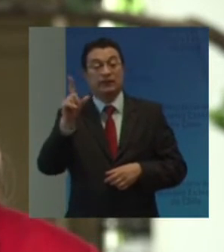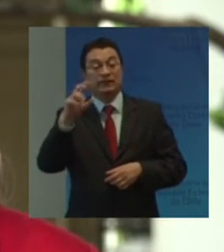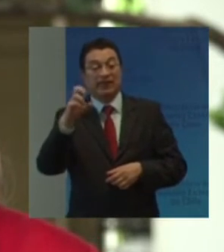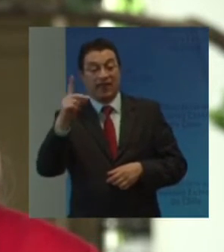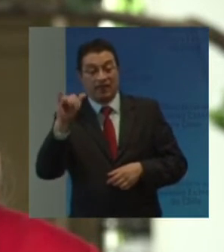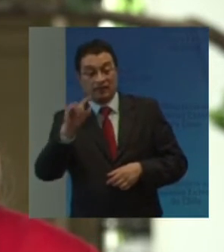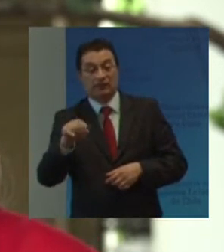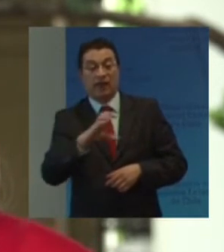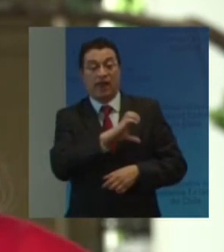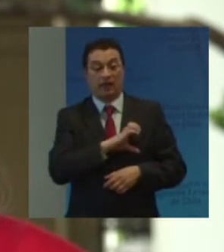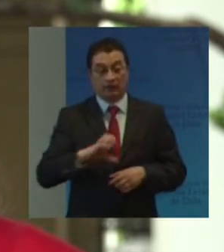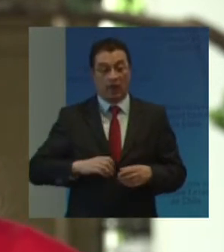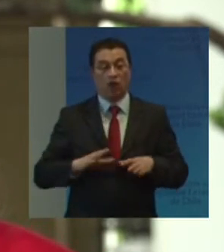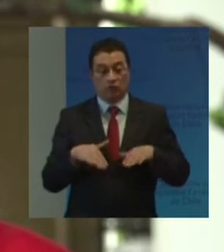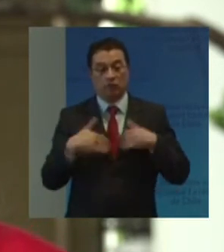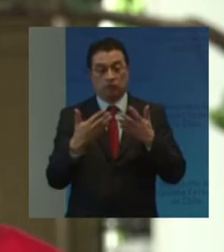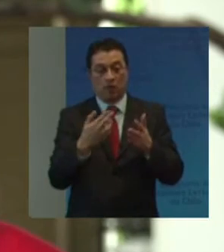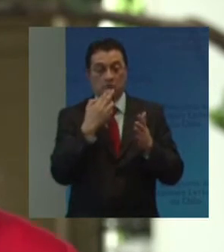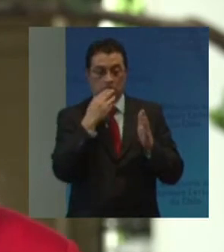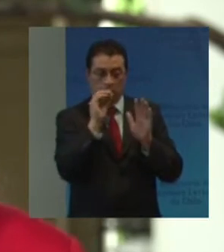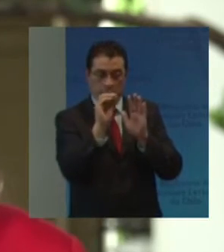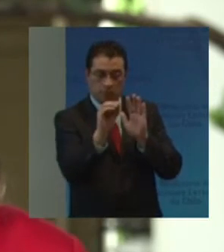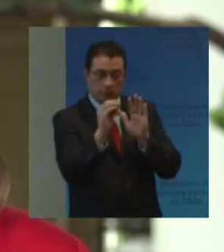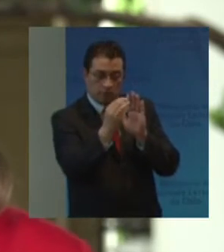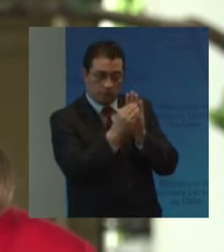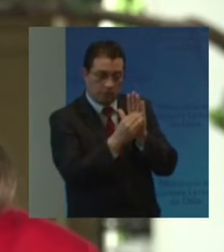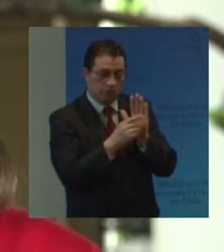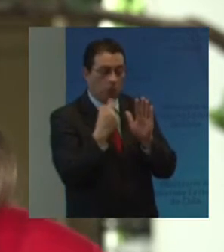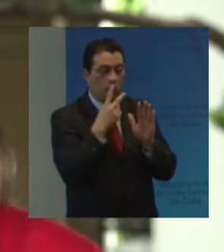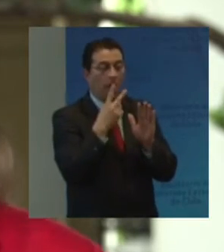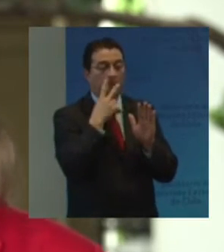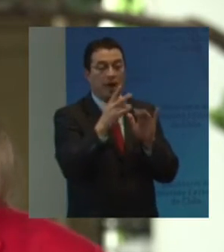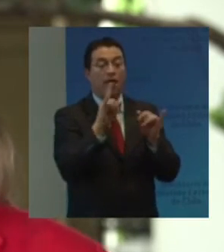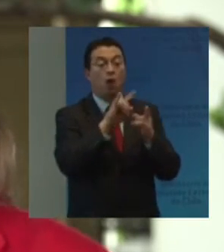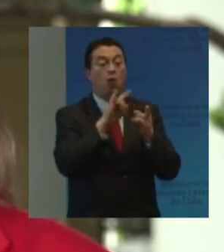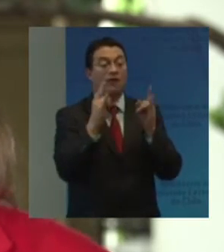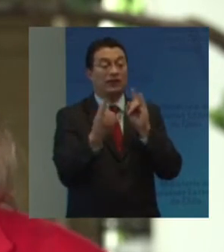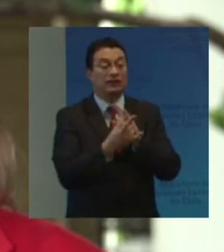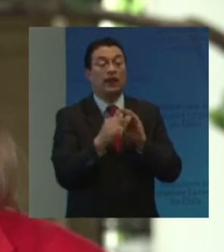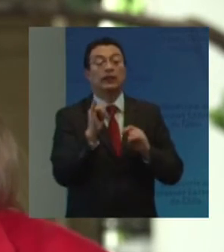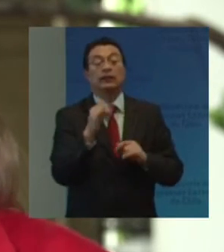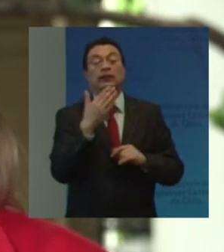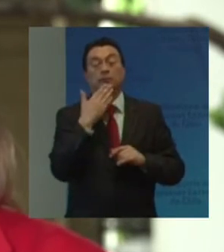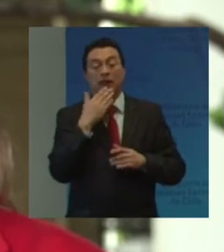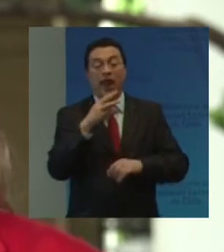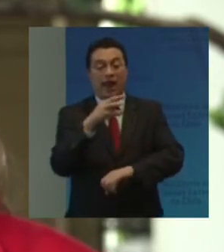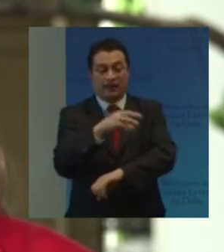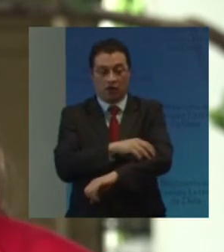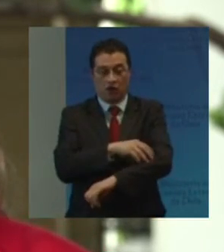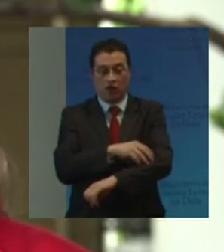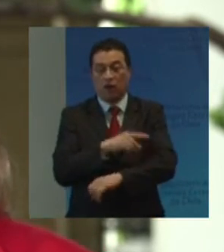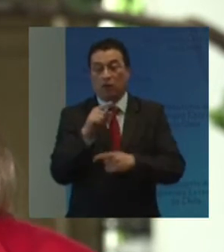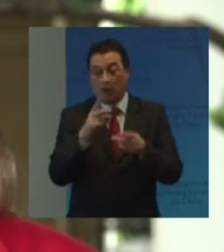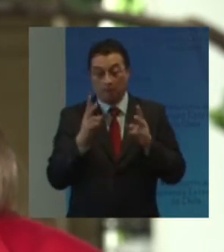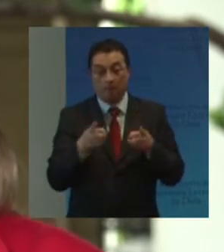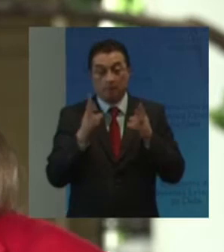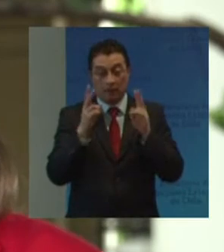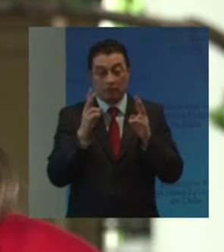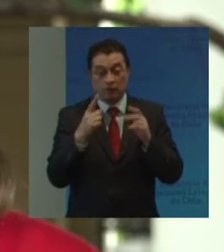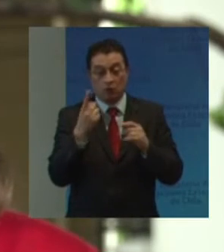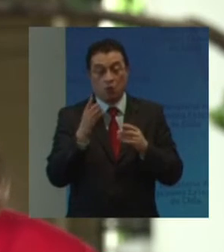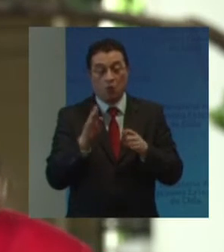Estado Recibe periódicamente Recomendaciones No solo desde Una perspectiva Universal Sino también Regional Lo cual permite Un